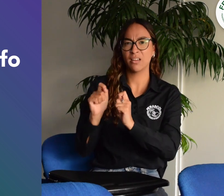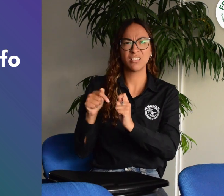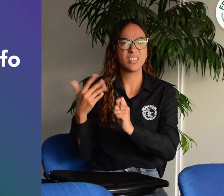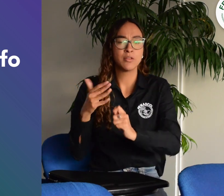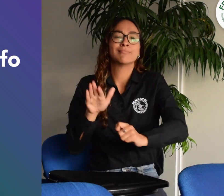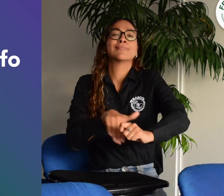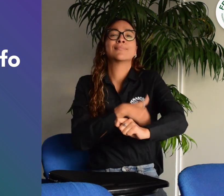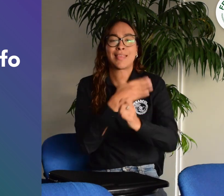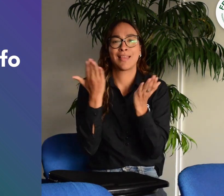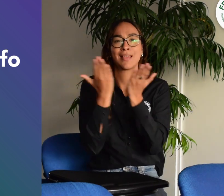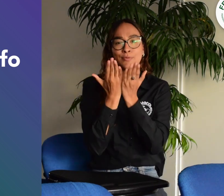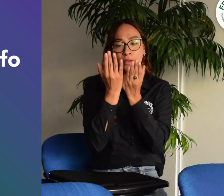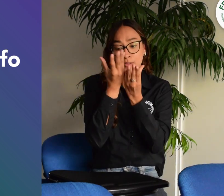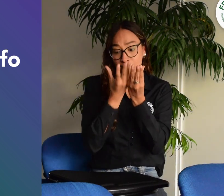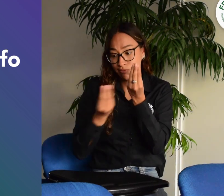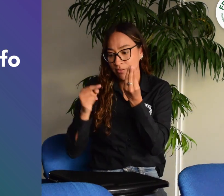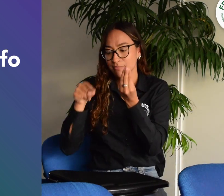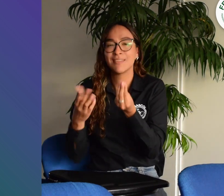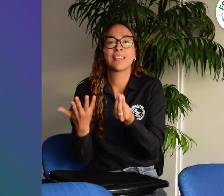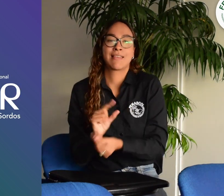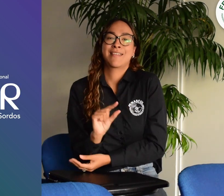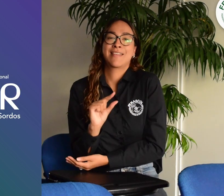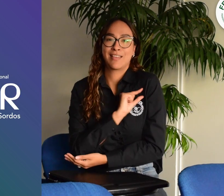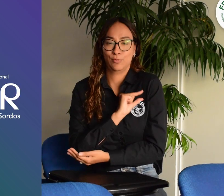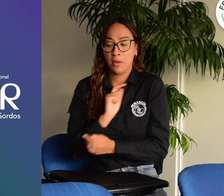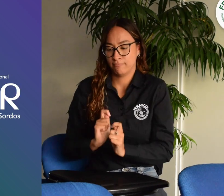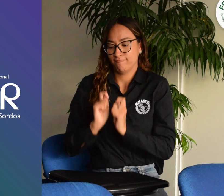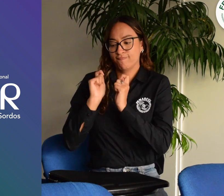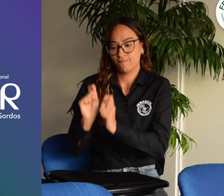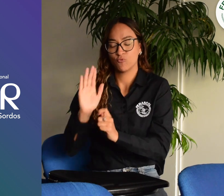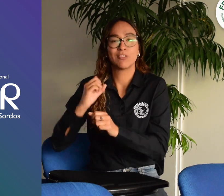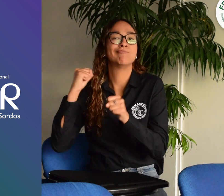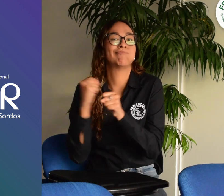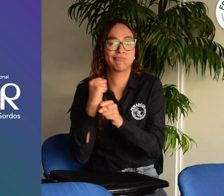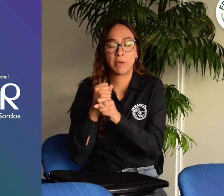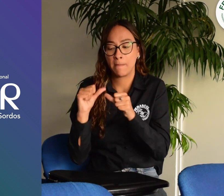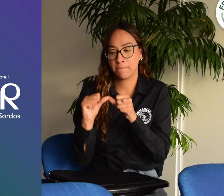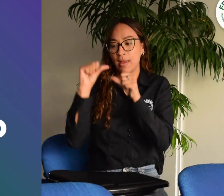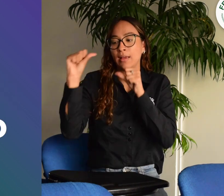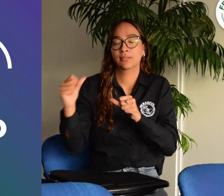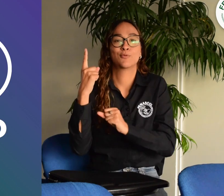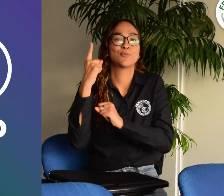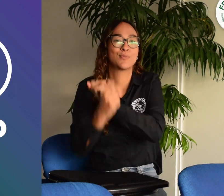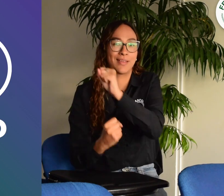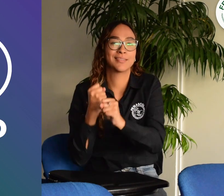Ministerio de Educación, a través del INSOR, para que, en plazo de un año, la establezca.